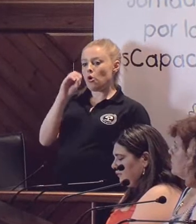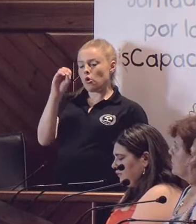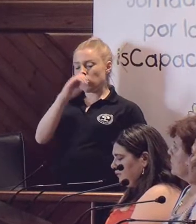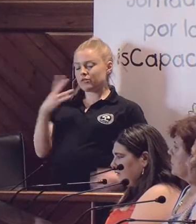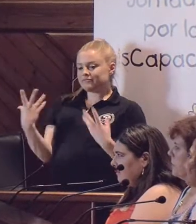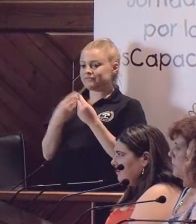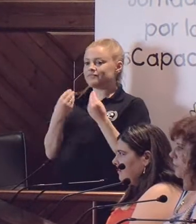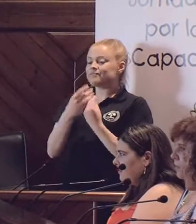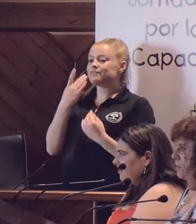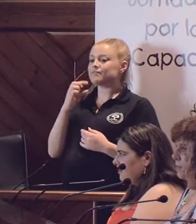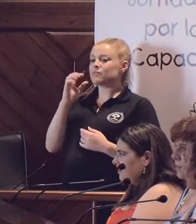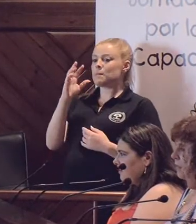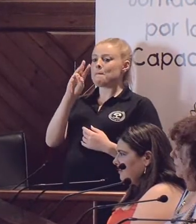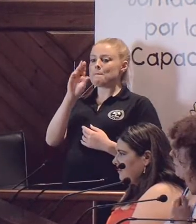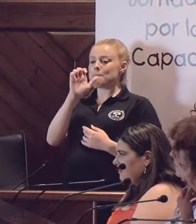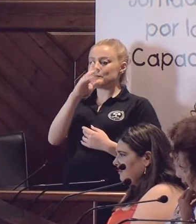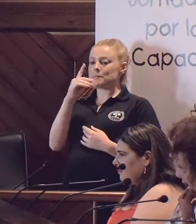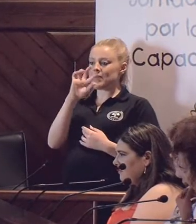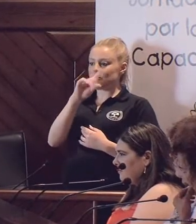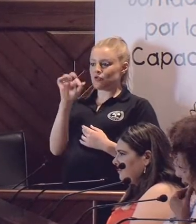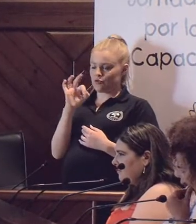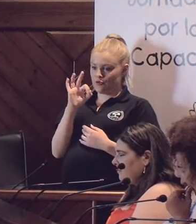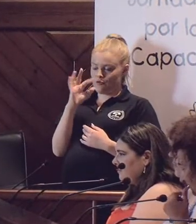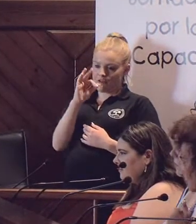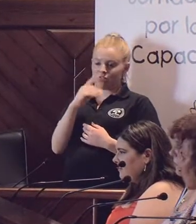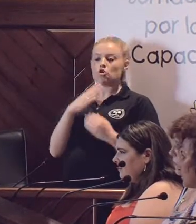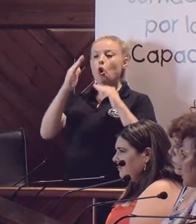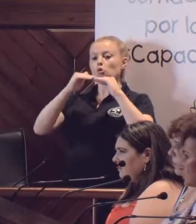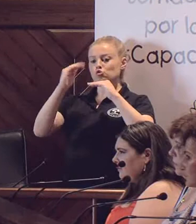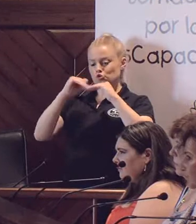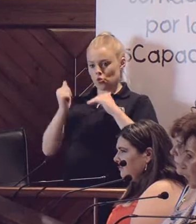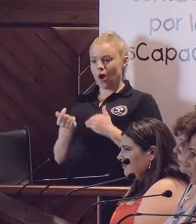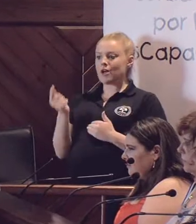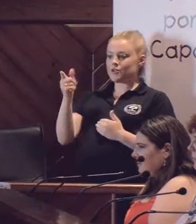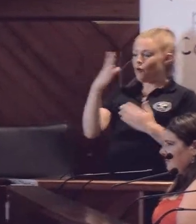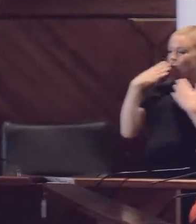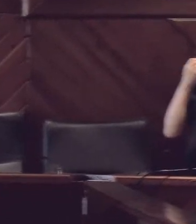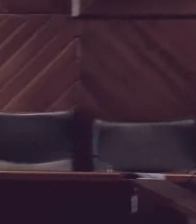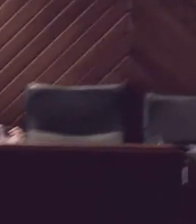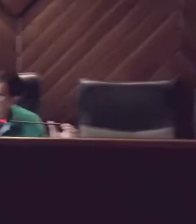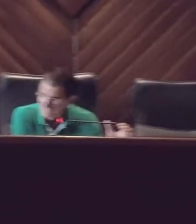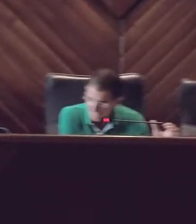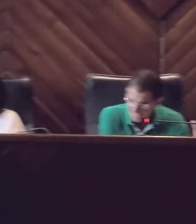acompañan Pedro Francisco Cabrera Cabello, que es usuario y autogector. Pedro, buenas tardes.